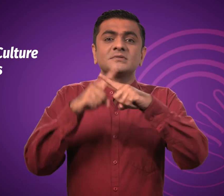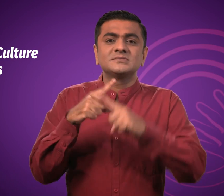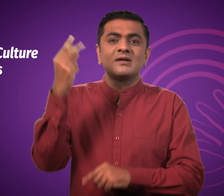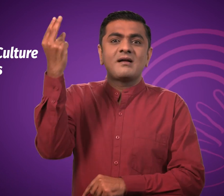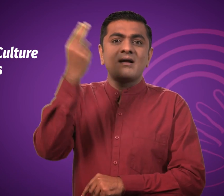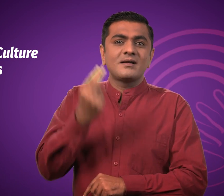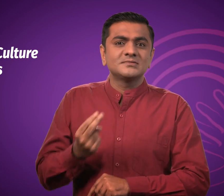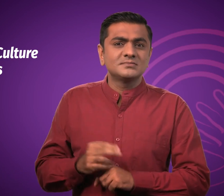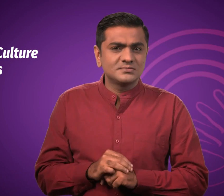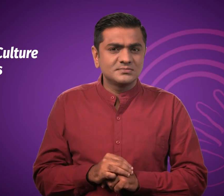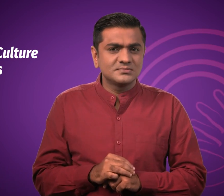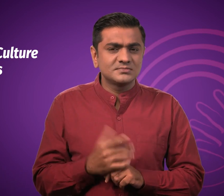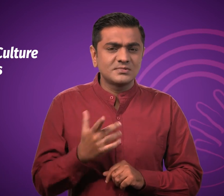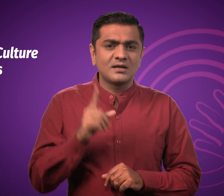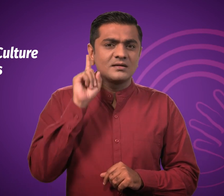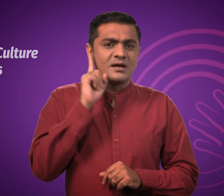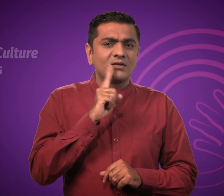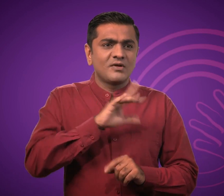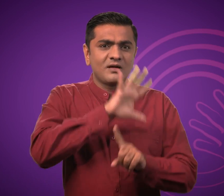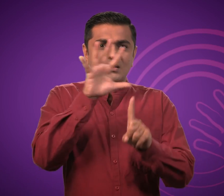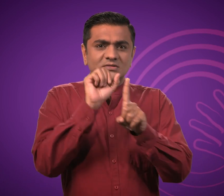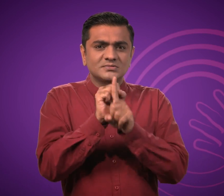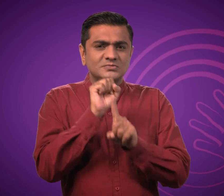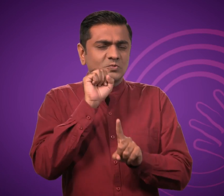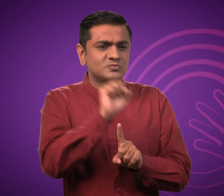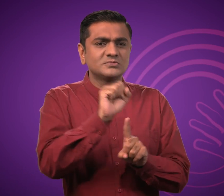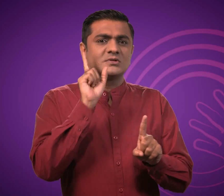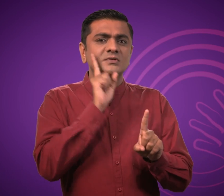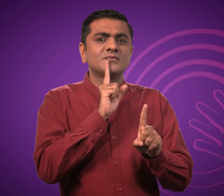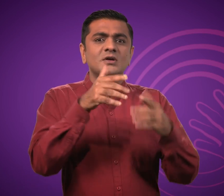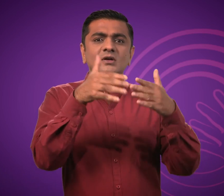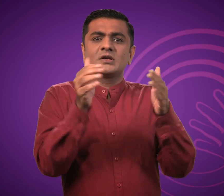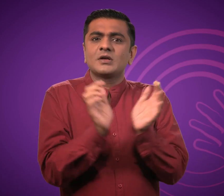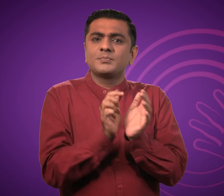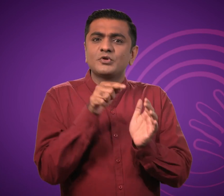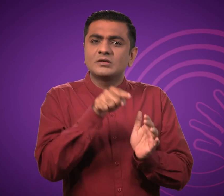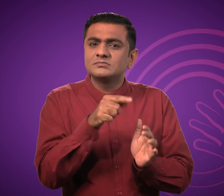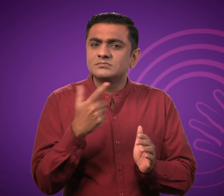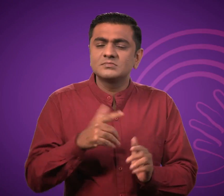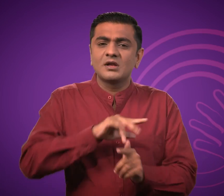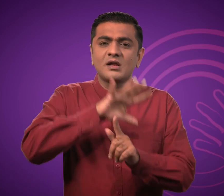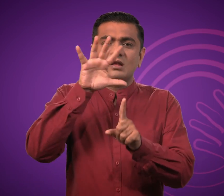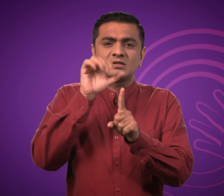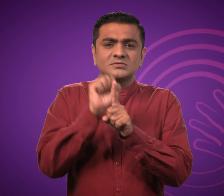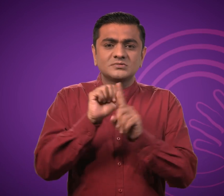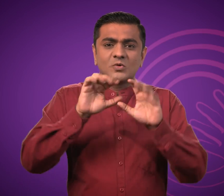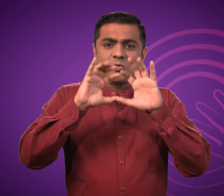कला। दुनिया भर में कर्णबदीर समुदाई है जिनकी अपनी संस्कृतिया